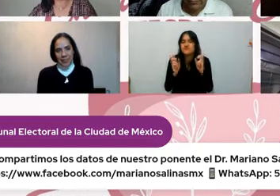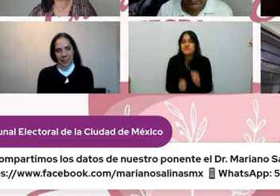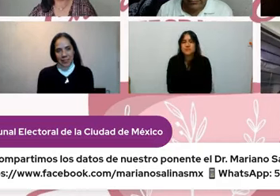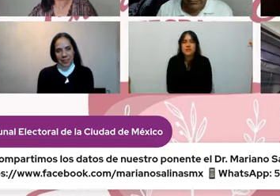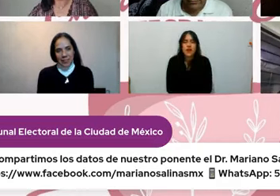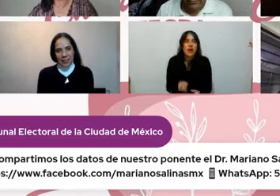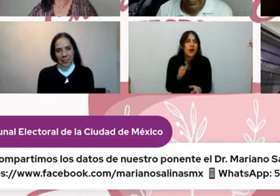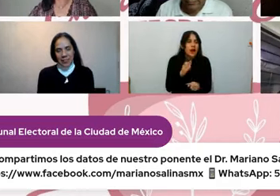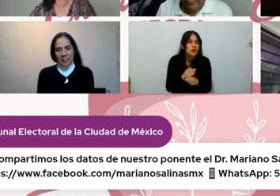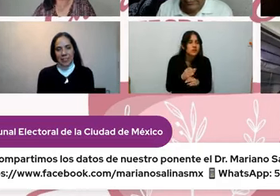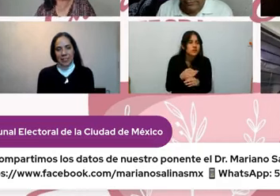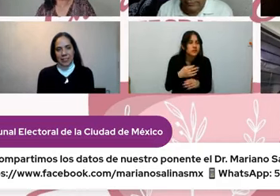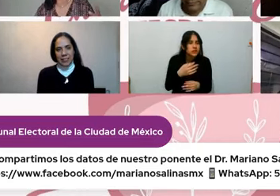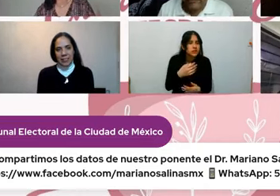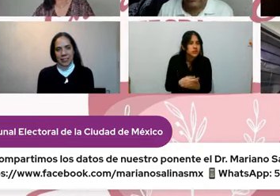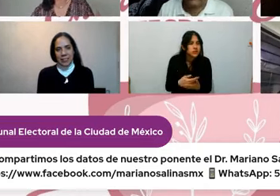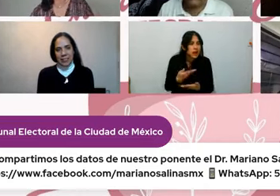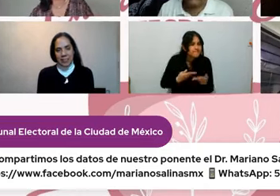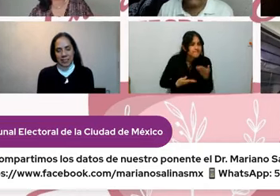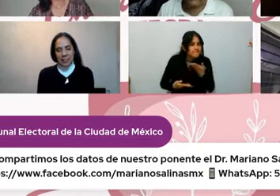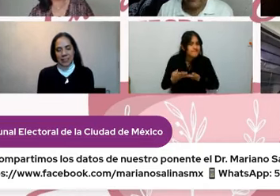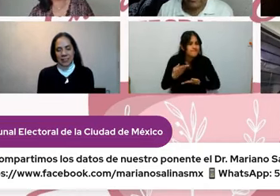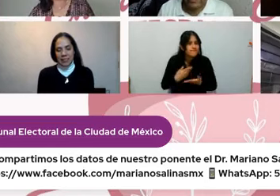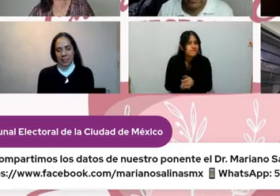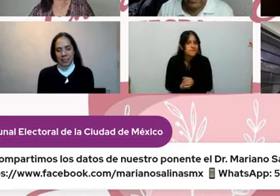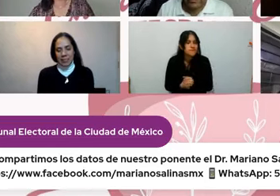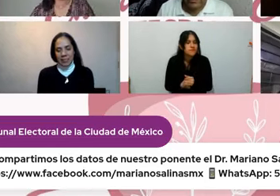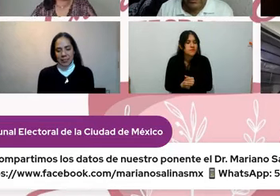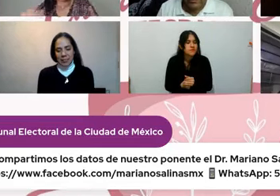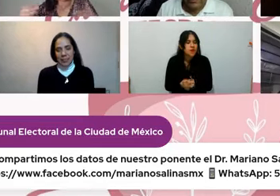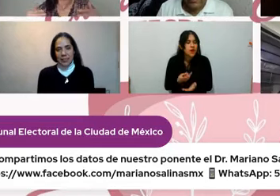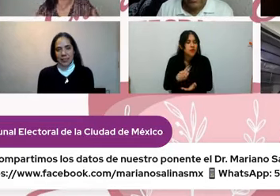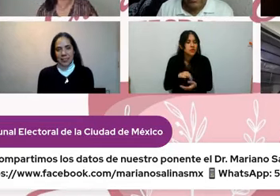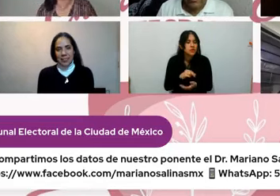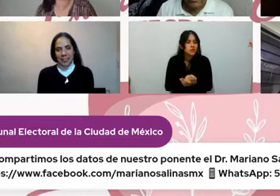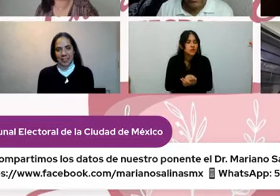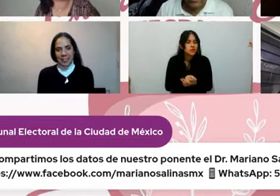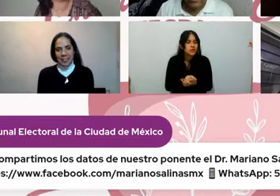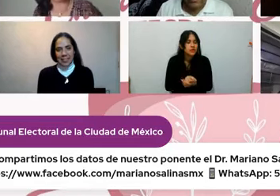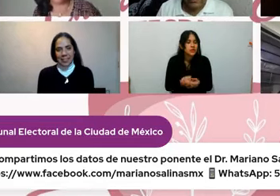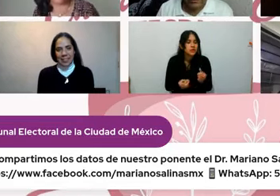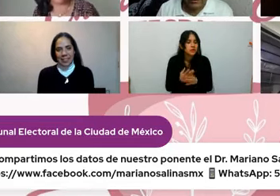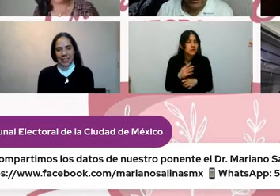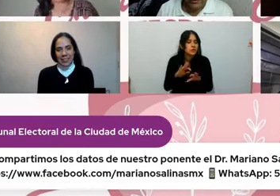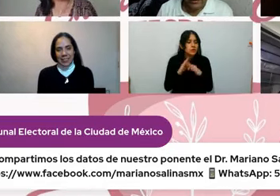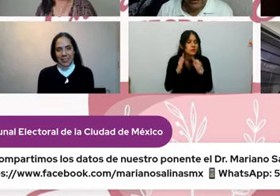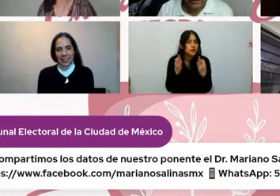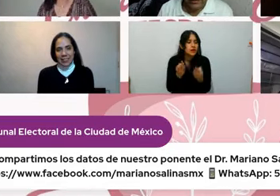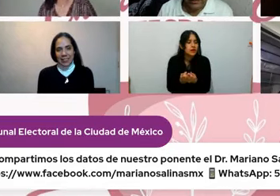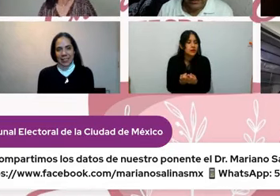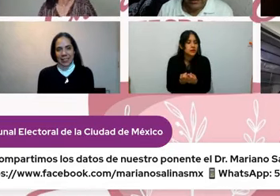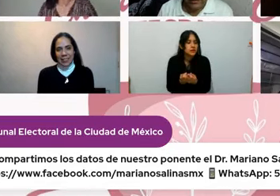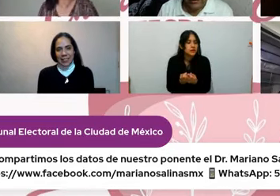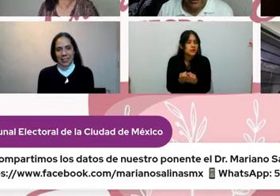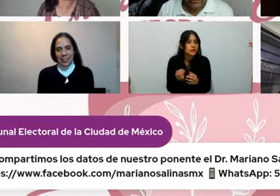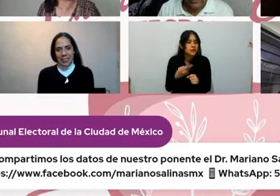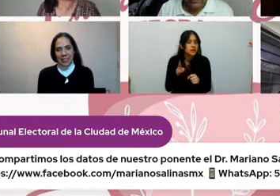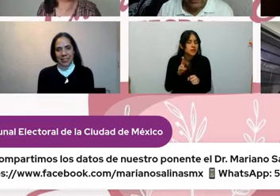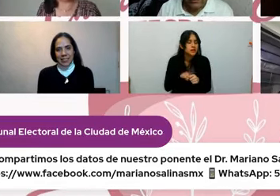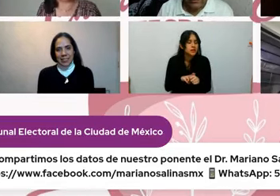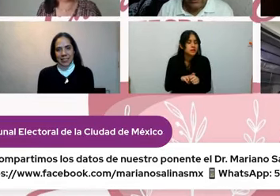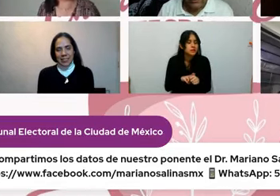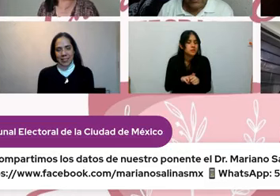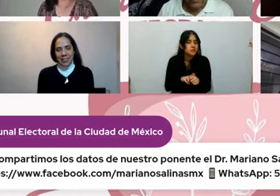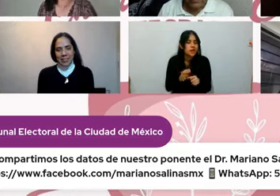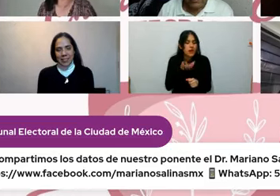compartiendo cómo adaptarnos a la nueva normalidad en el ámbito emocional con